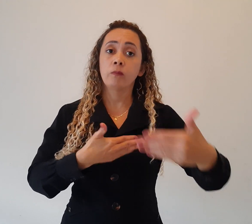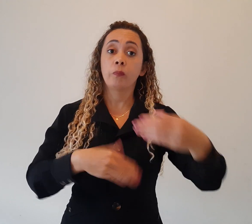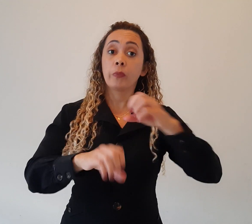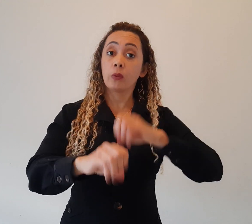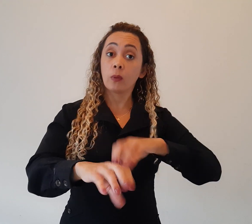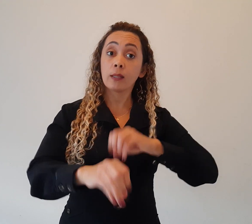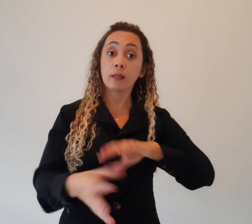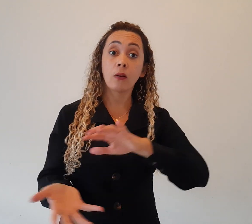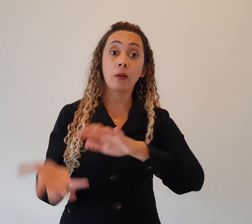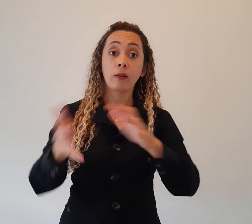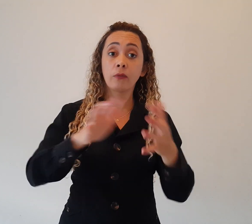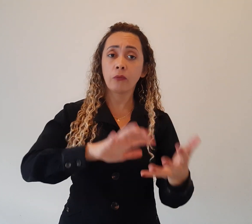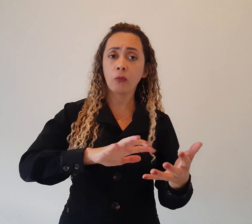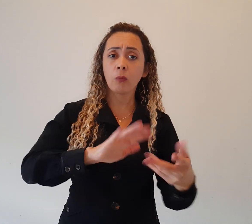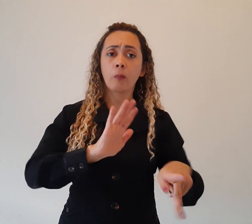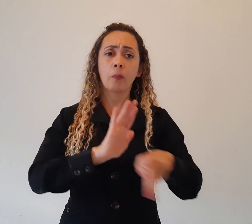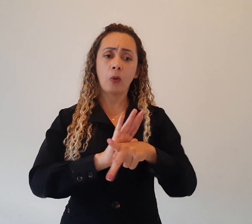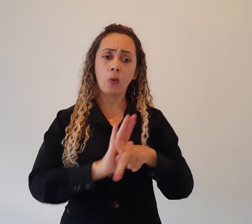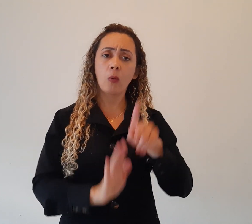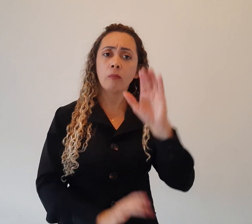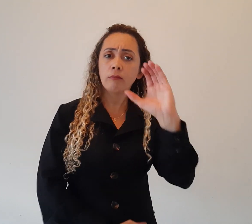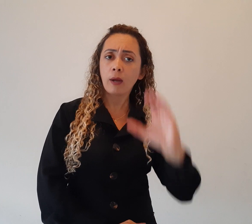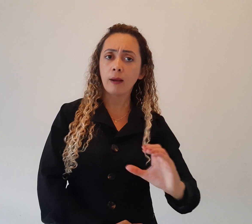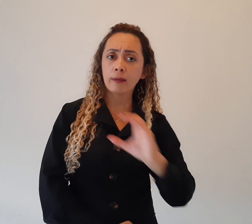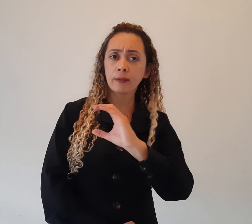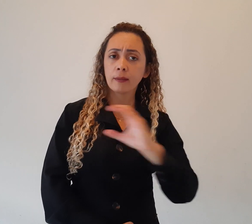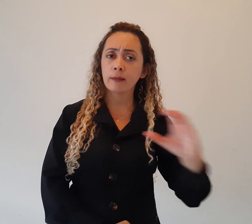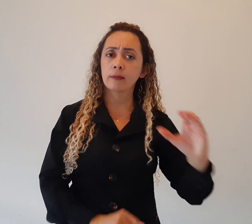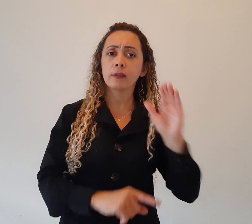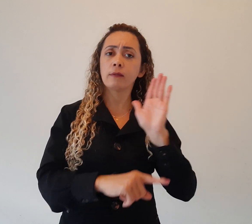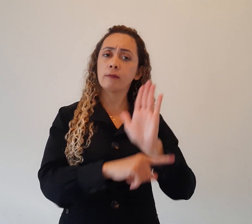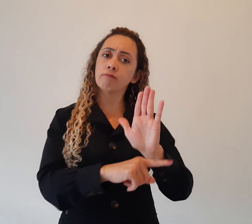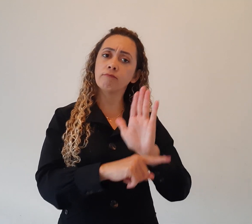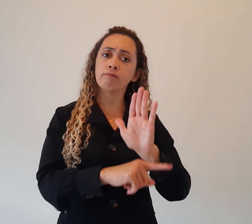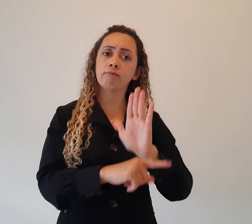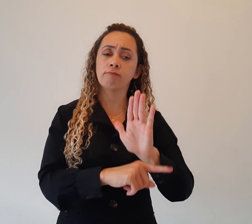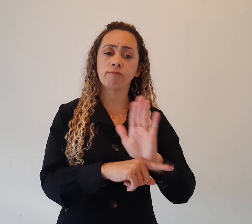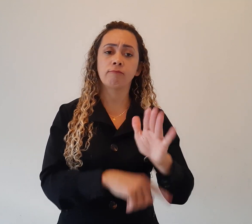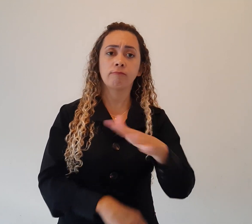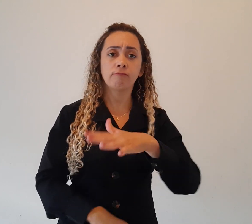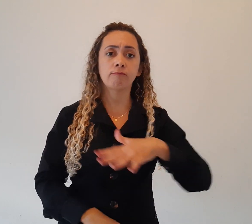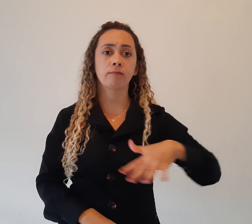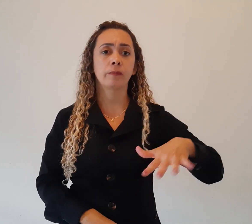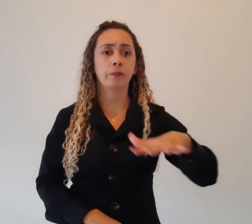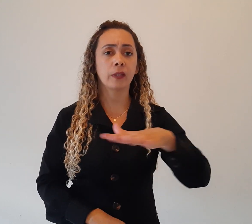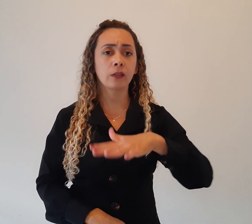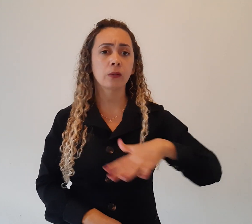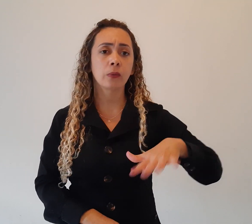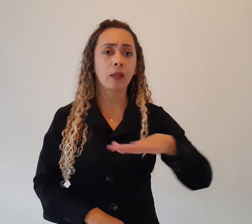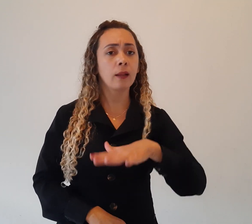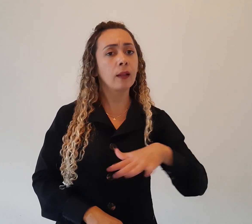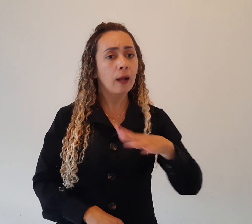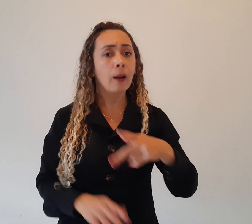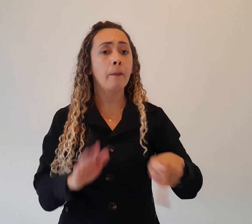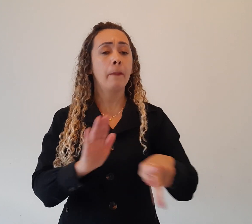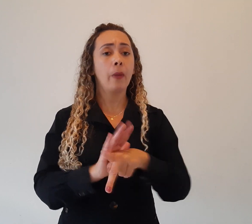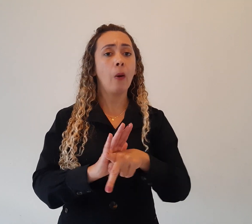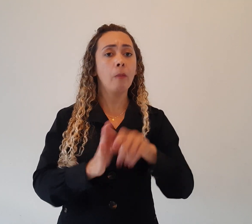ver como que a igreja vai articular para poder resaltar, acho que essa é a